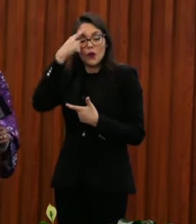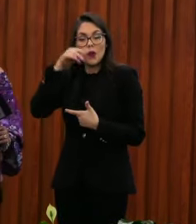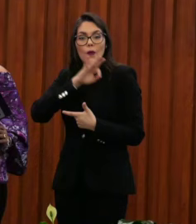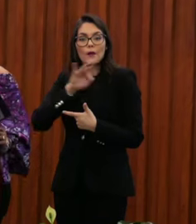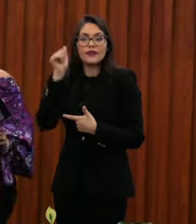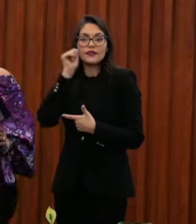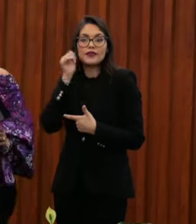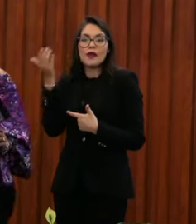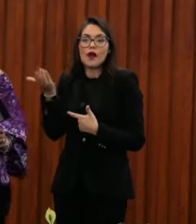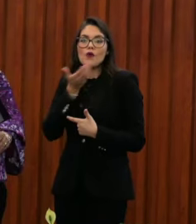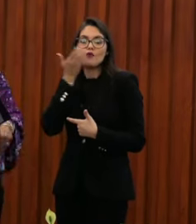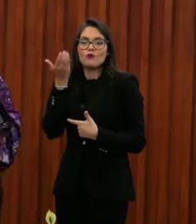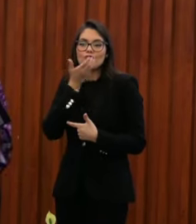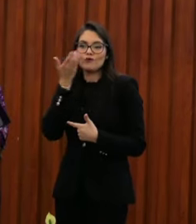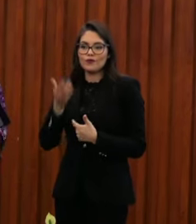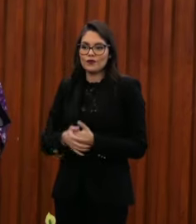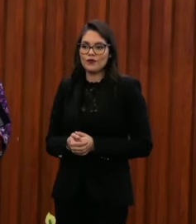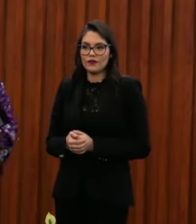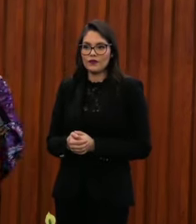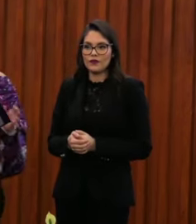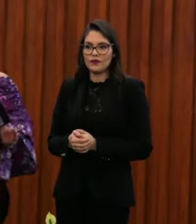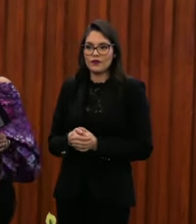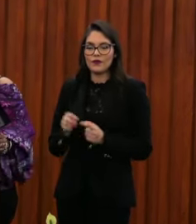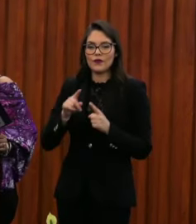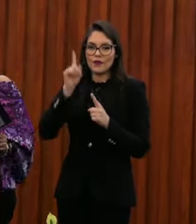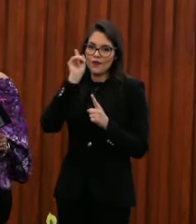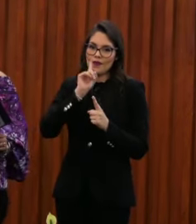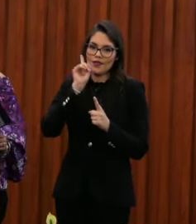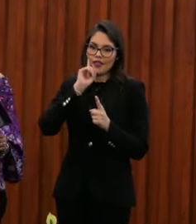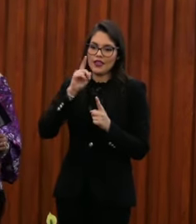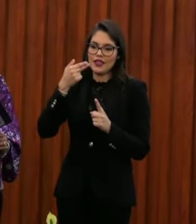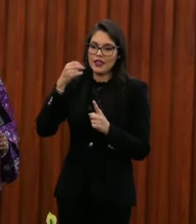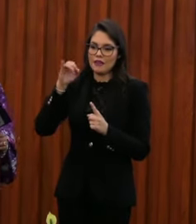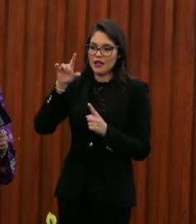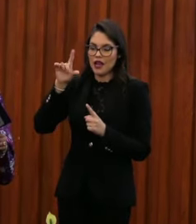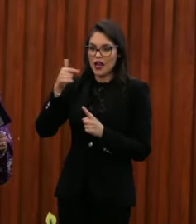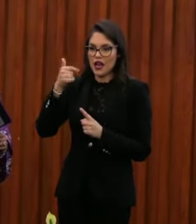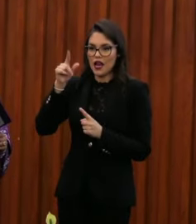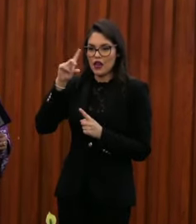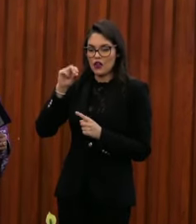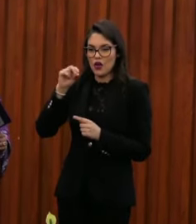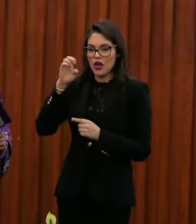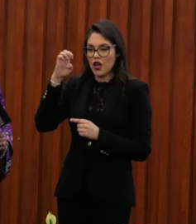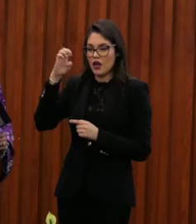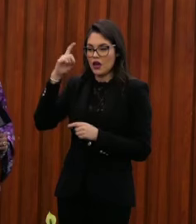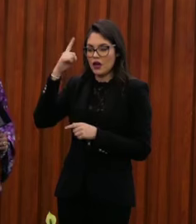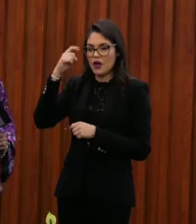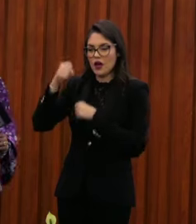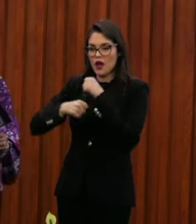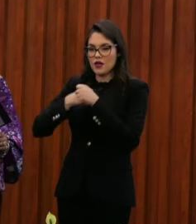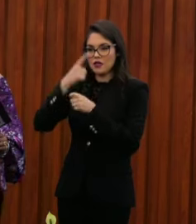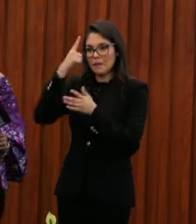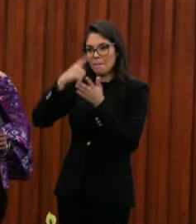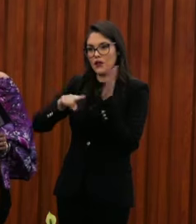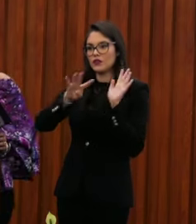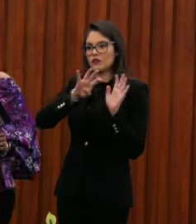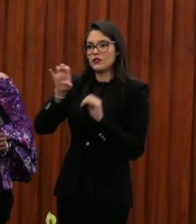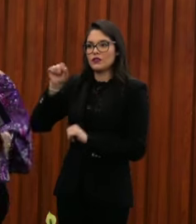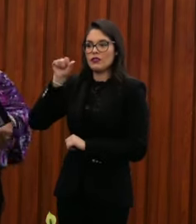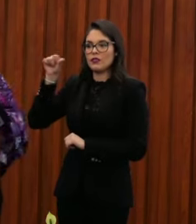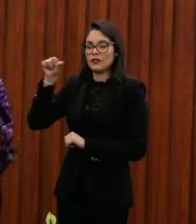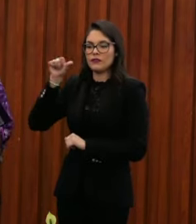costumbres. El Minagalindo, primer congreso feminista, enero de 1916,